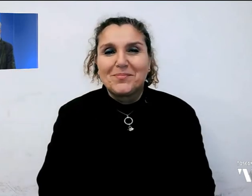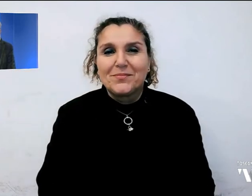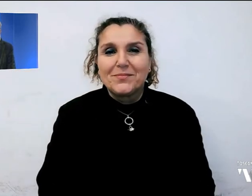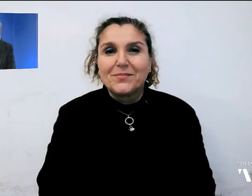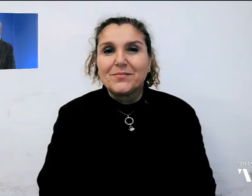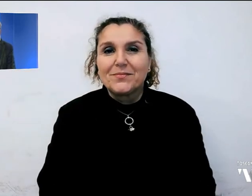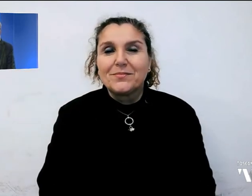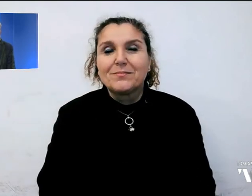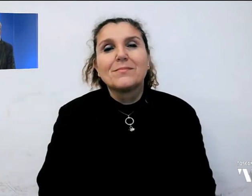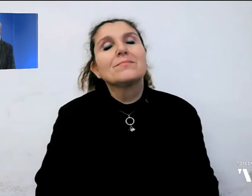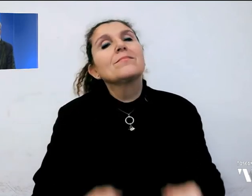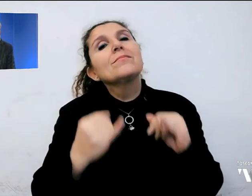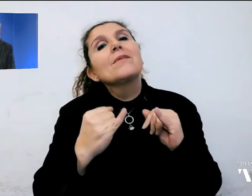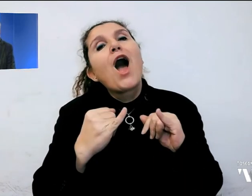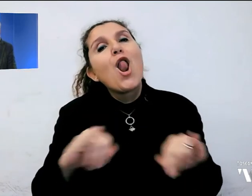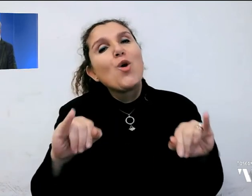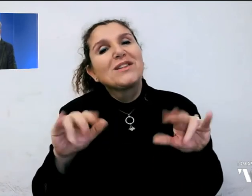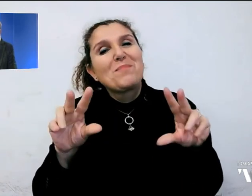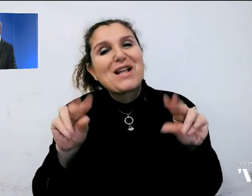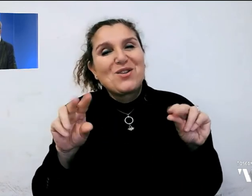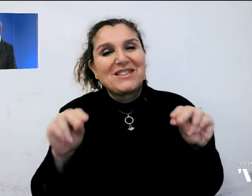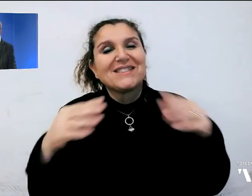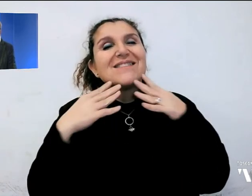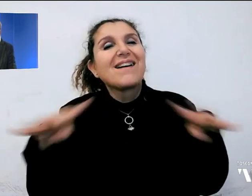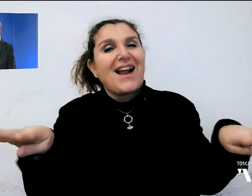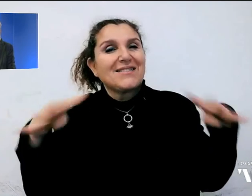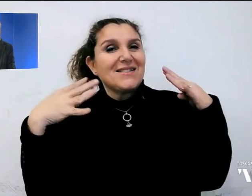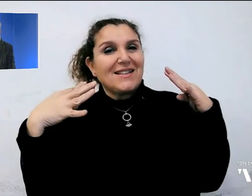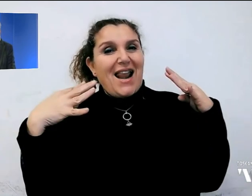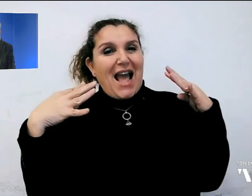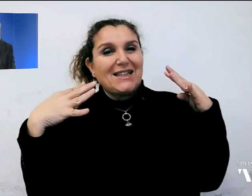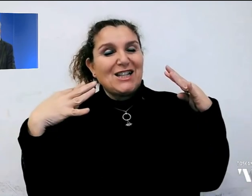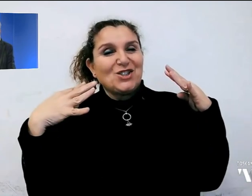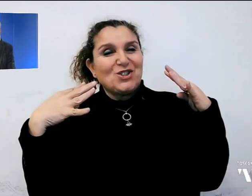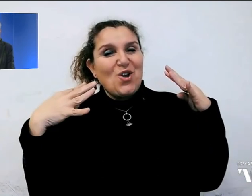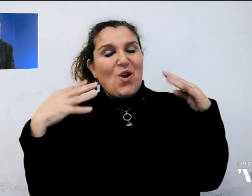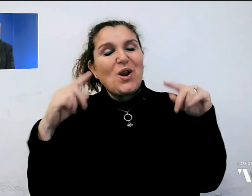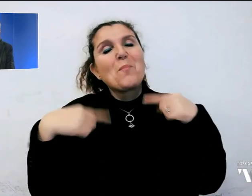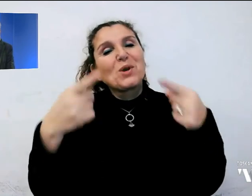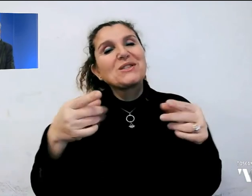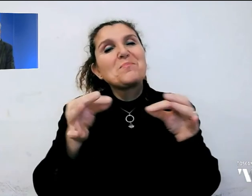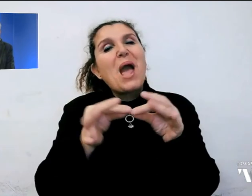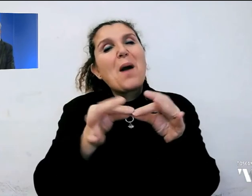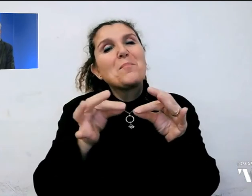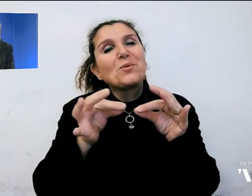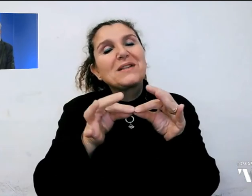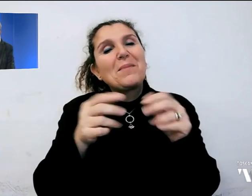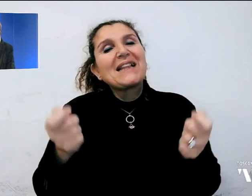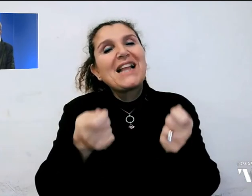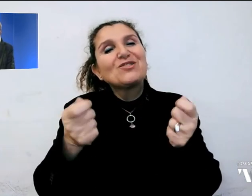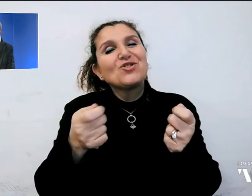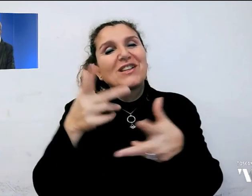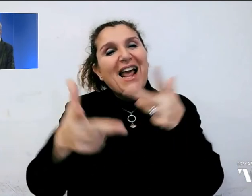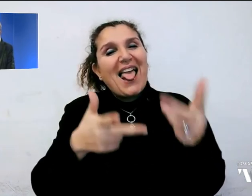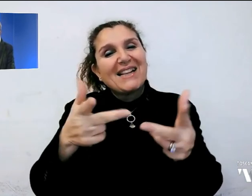E questa era la nostra ultima notizia, grazie di essere stati con noi ai prossimi appuntamenti con il telegiornale per i